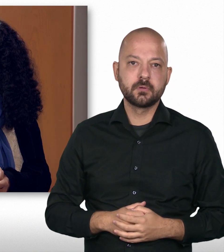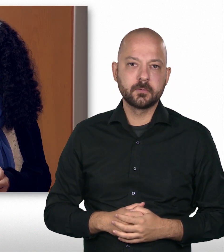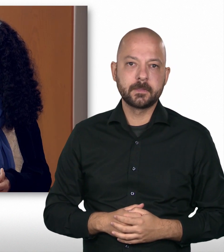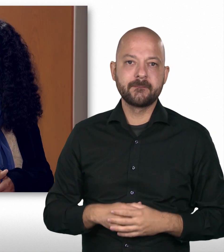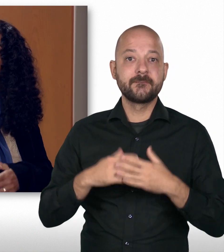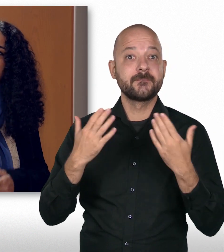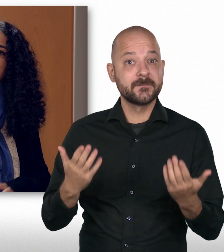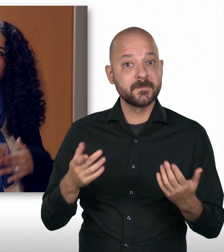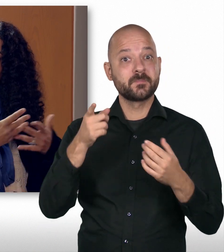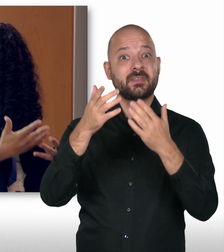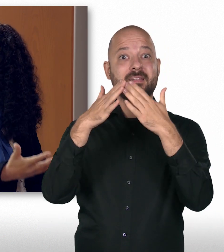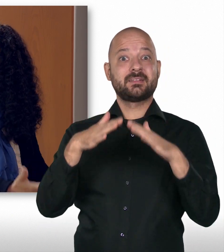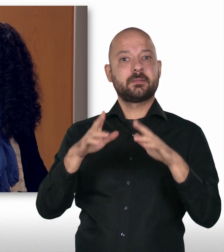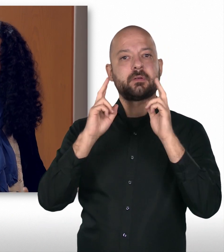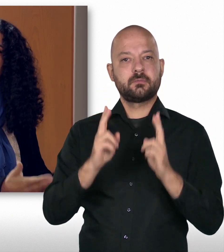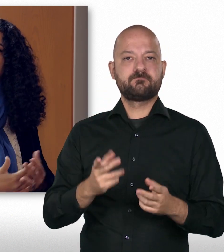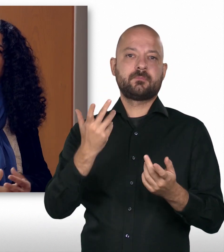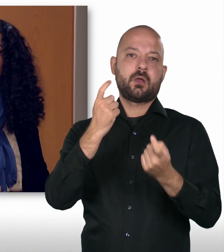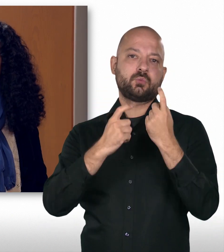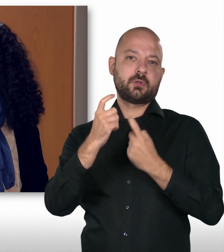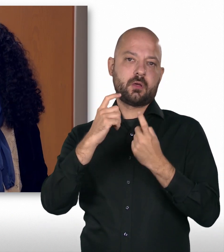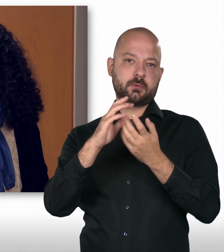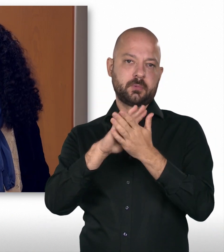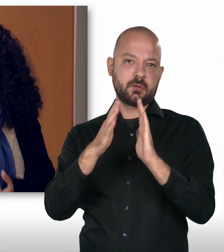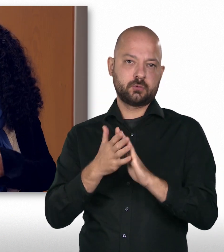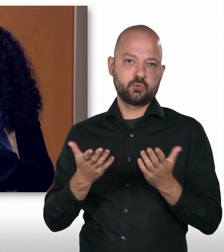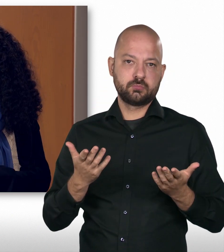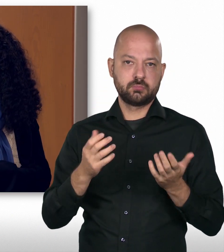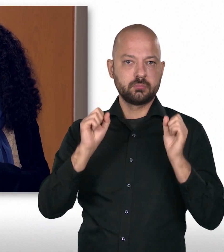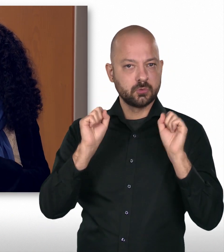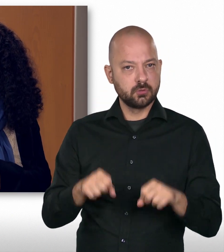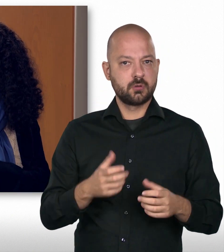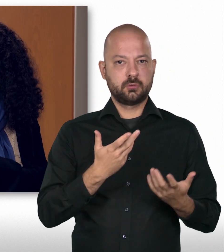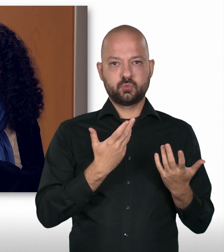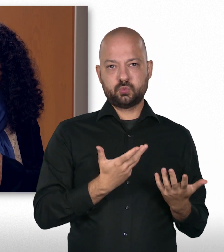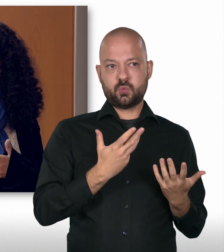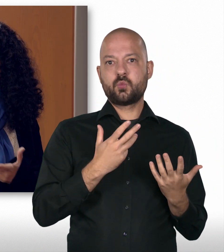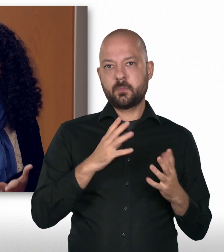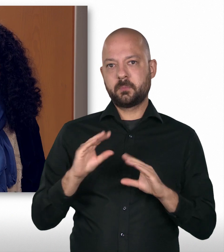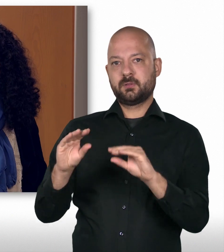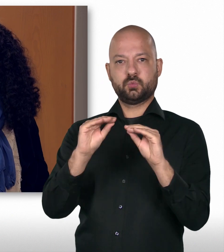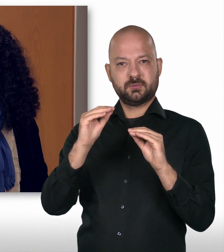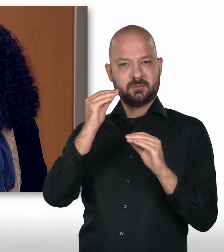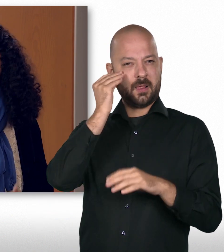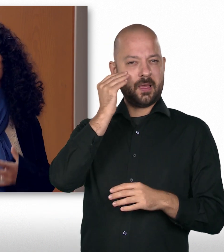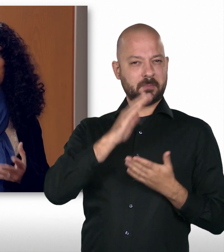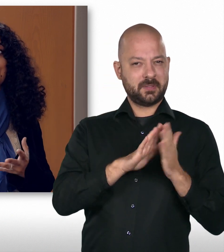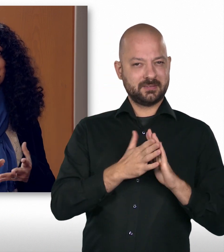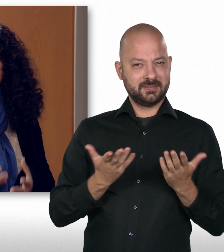Dezember. Und im Dezember geht man ins Auslandspraktikum, kann dann anwenden, was man in der Praxis so gelernt hat. Das ist das Spannendste